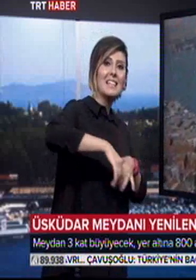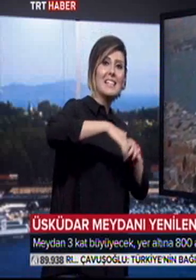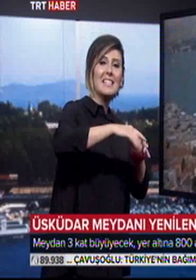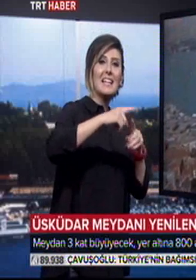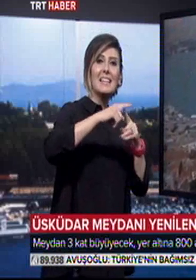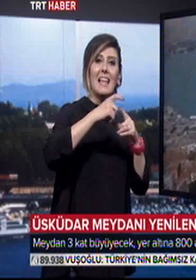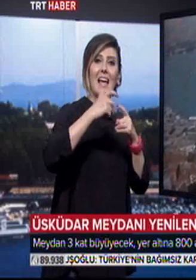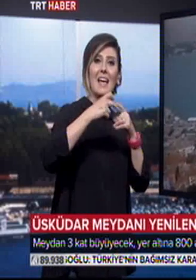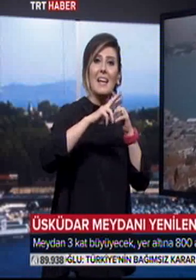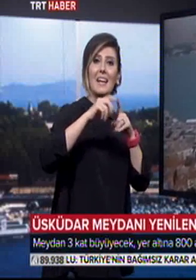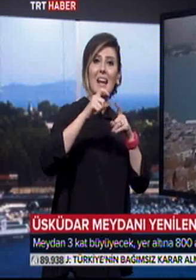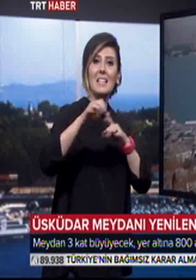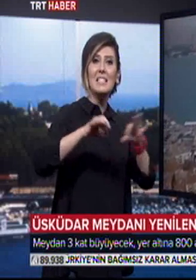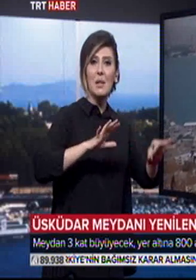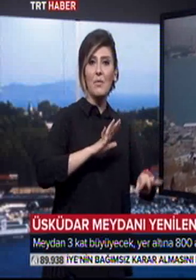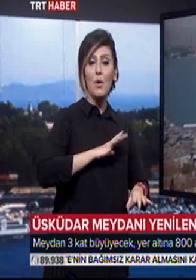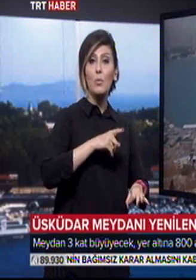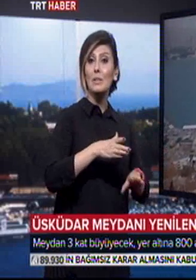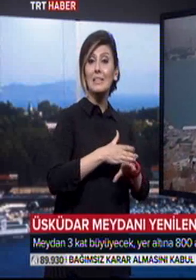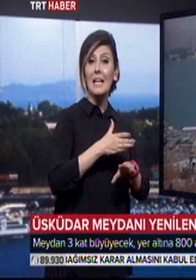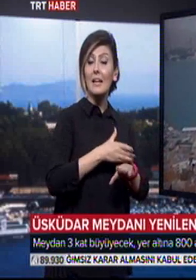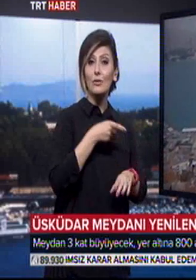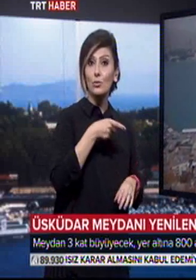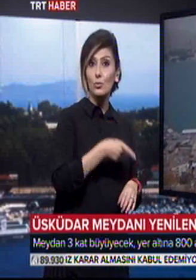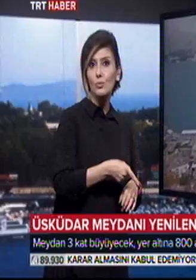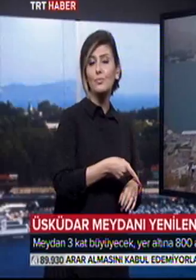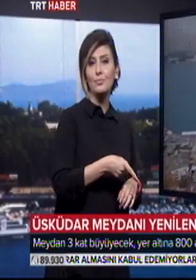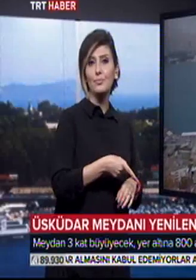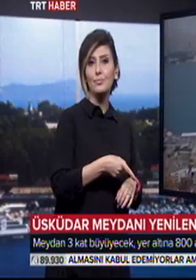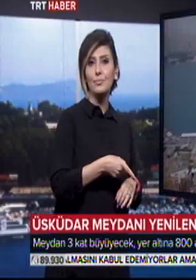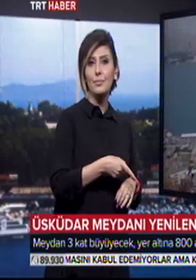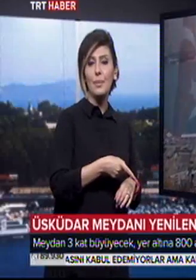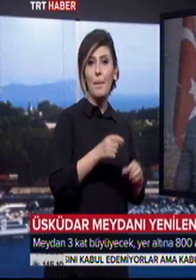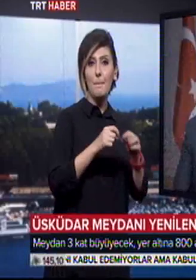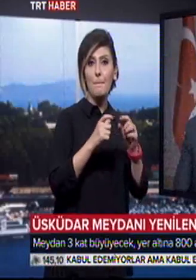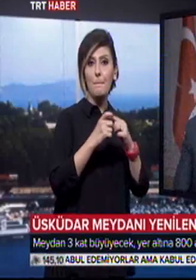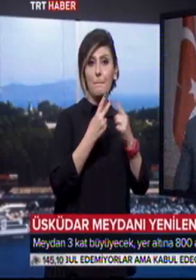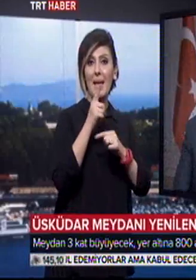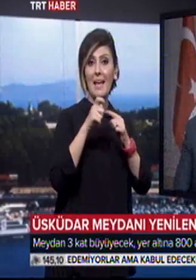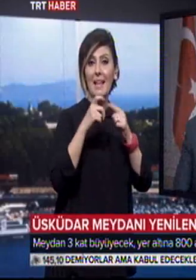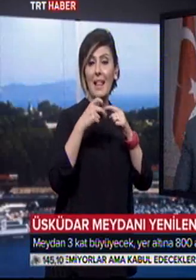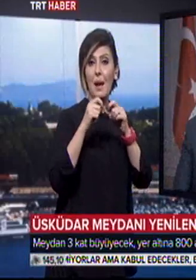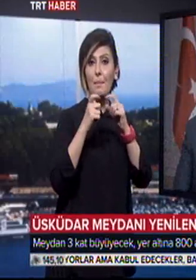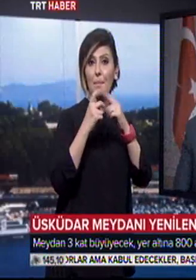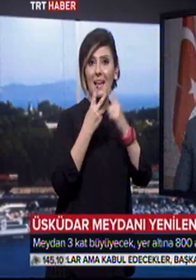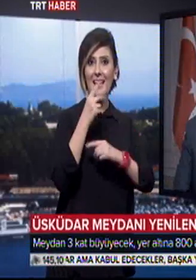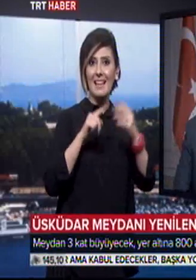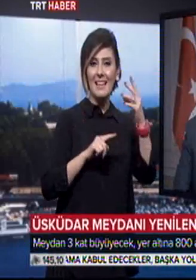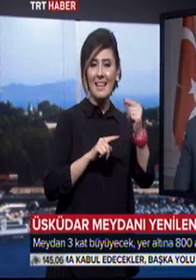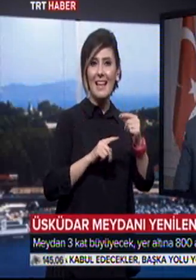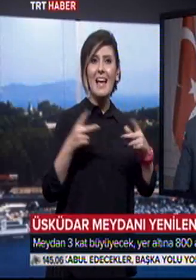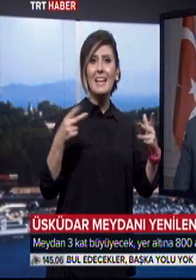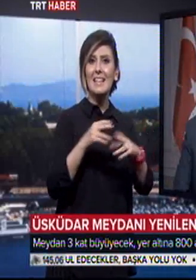teras sistemi var. Dolgu değil. Bunun gerekçesi de şudur, haremden beyler beyine kesintisiz yaya yolu,